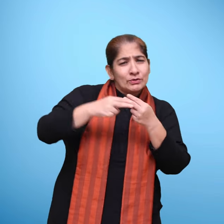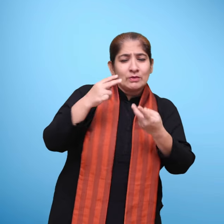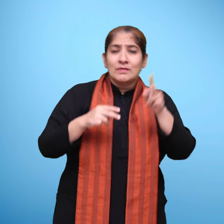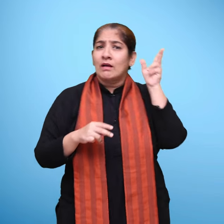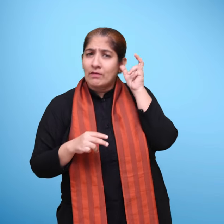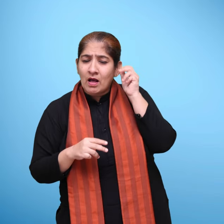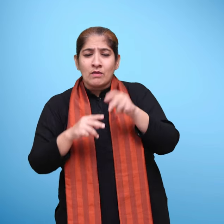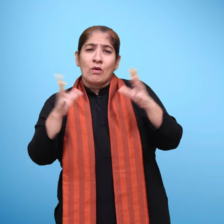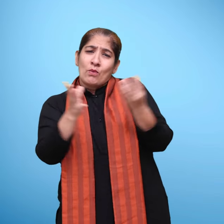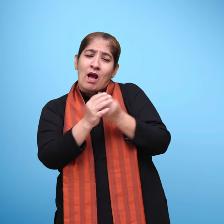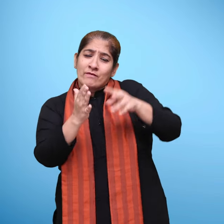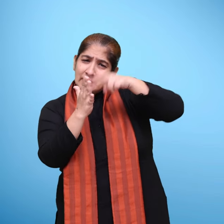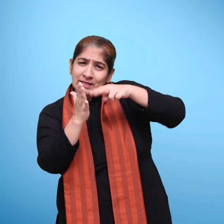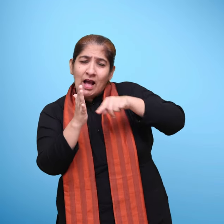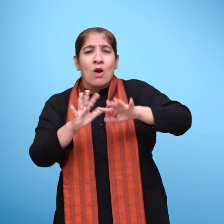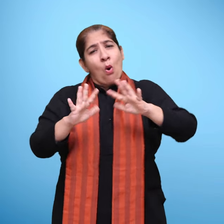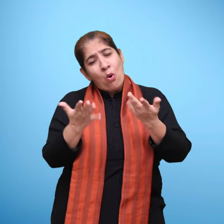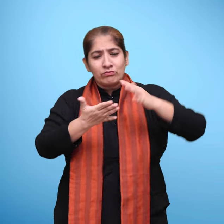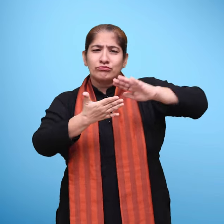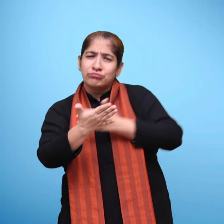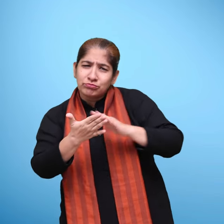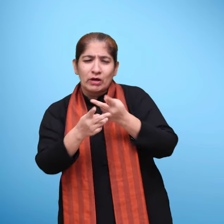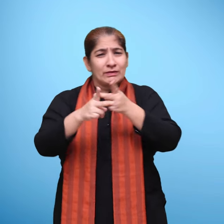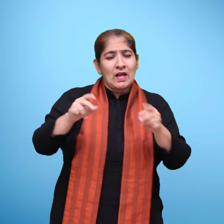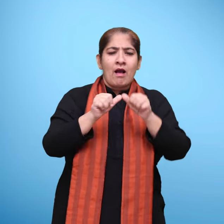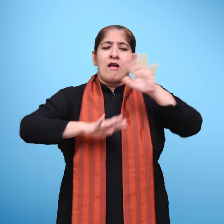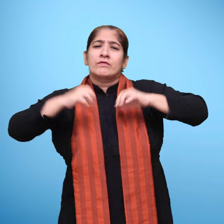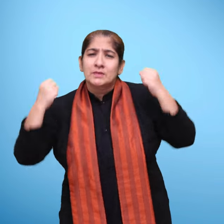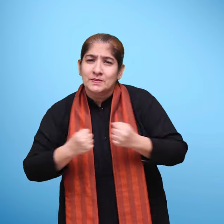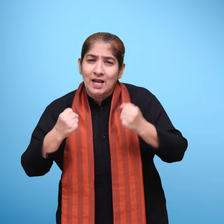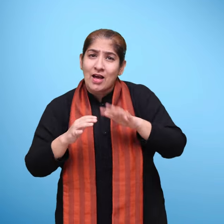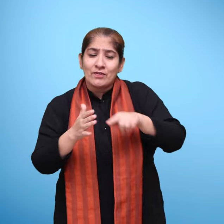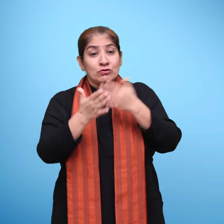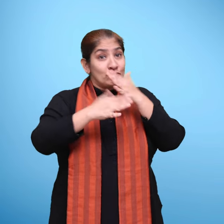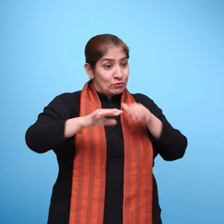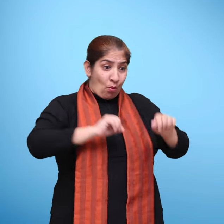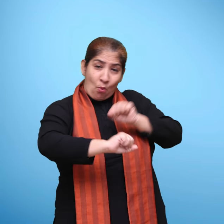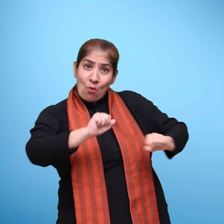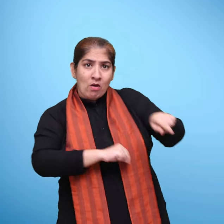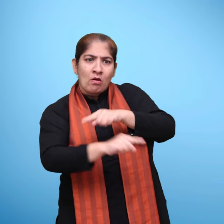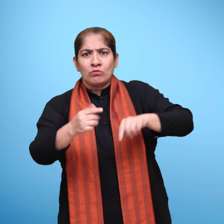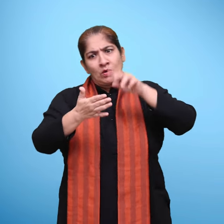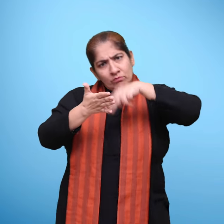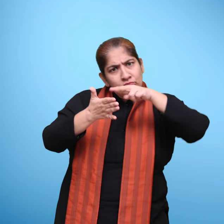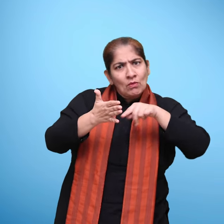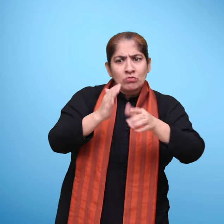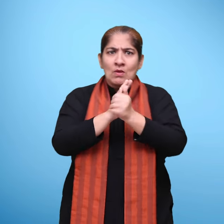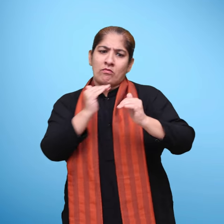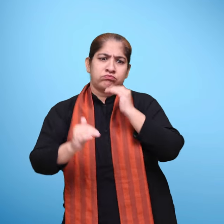मिलकर पढ़िए और कवता आदी भागों में बच्चों के लिए पढ़ने की विविद दक्षताओं को विक्सत करने के अफजर है